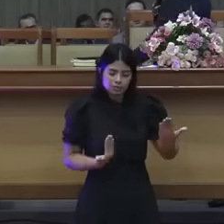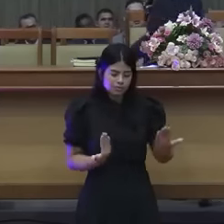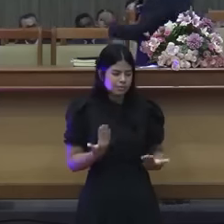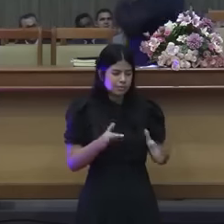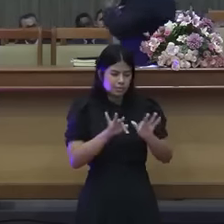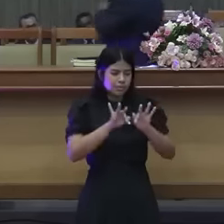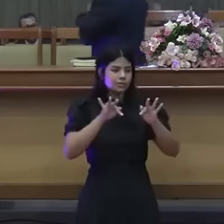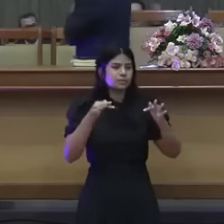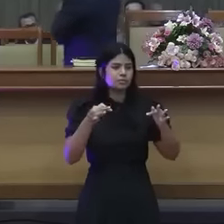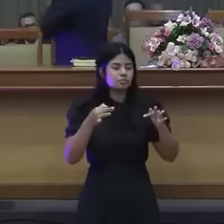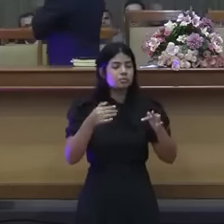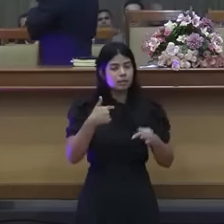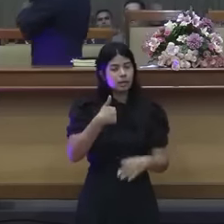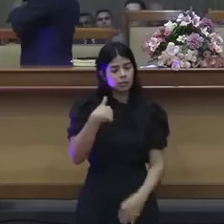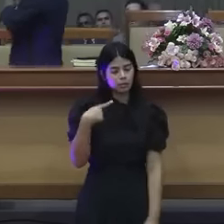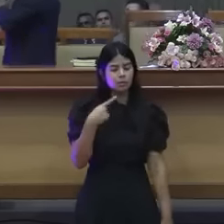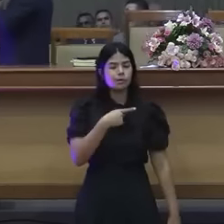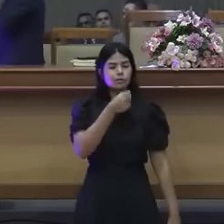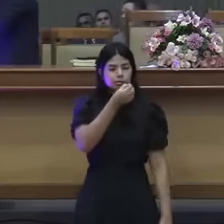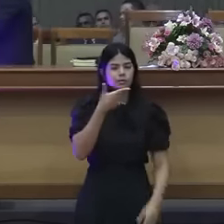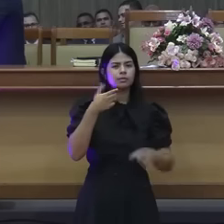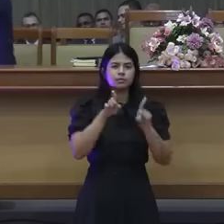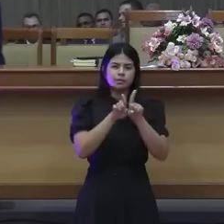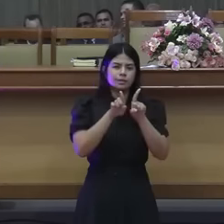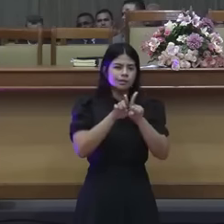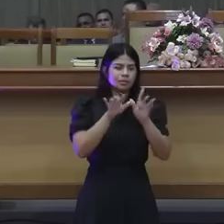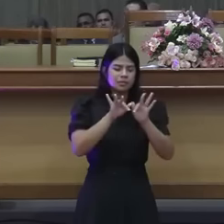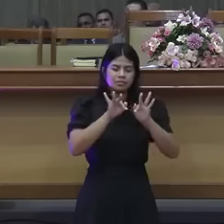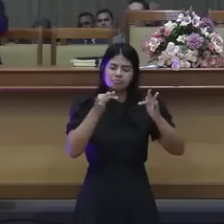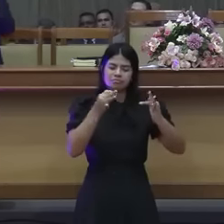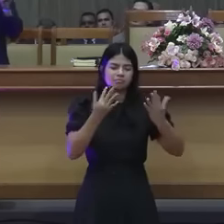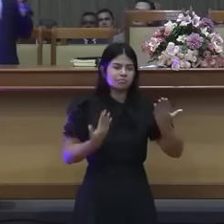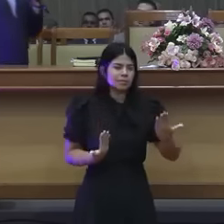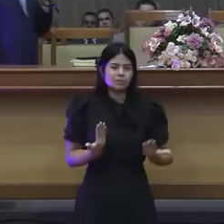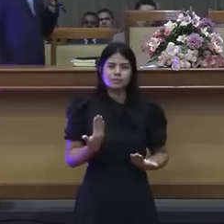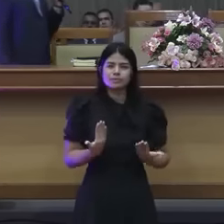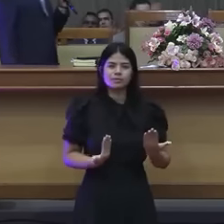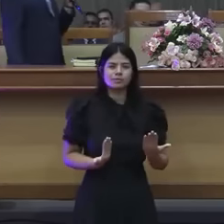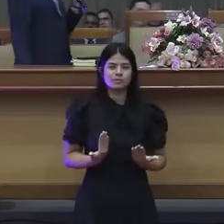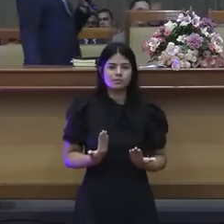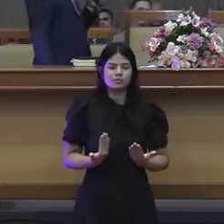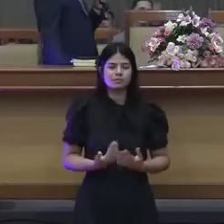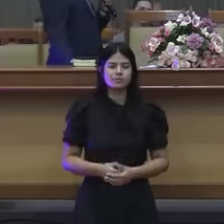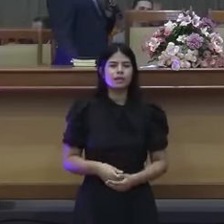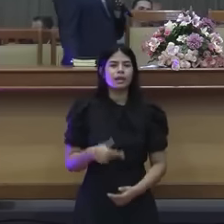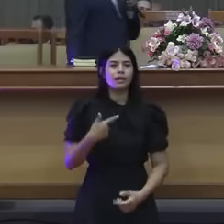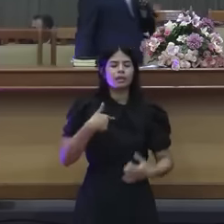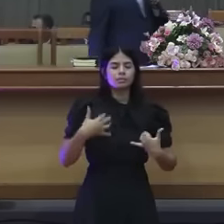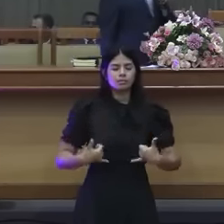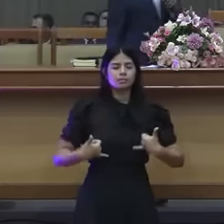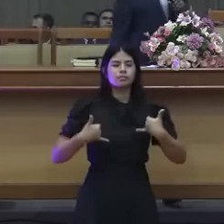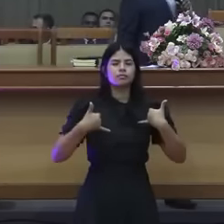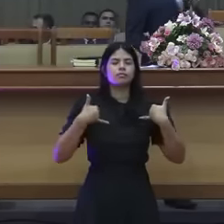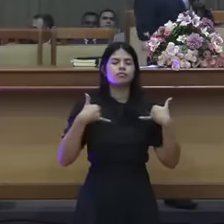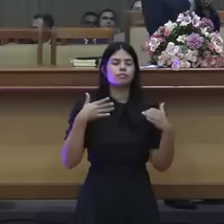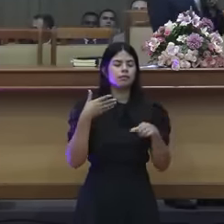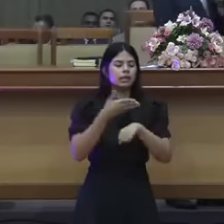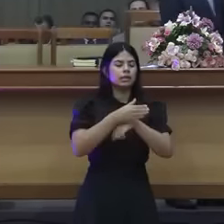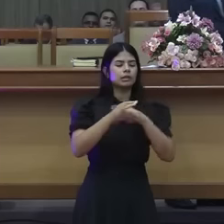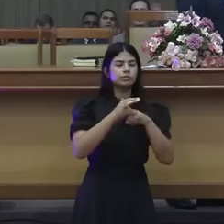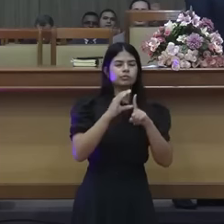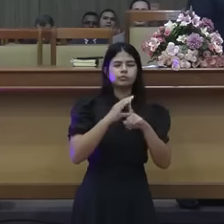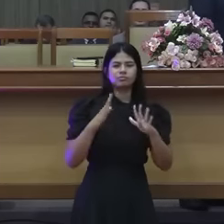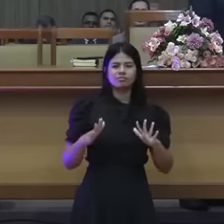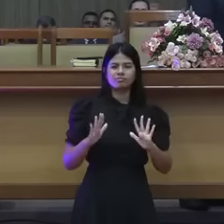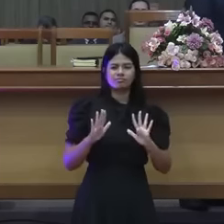também pastores até eu viu padre? eu e tu nós somos só um não entra aqui com o nariz empinado pensando que tu é dono de casa tu não tem